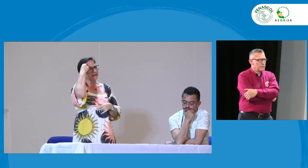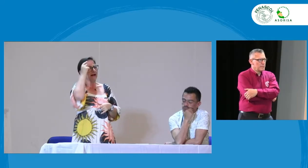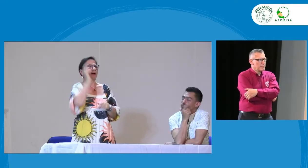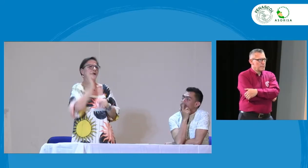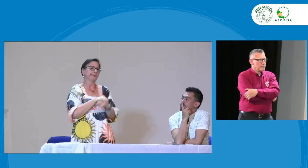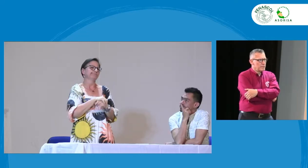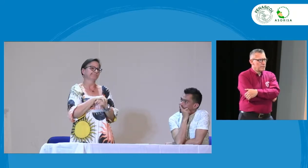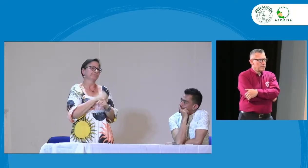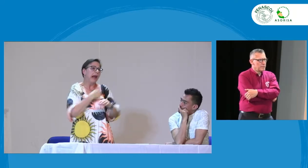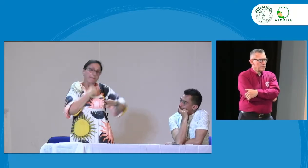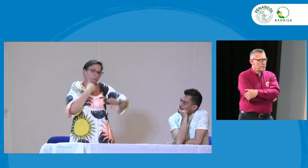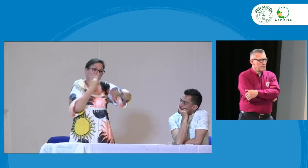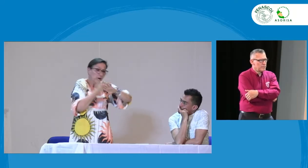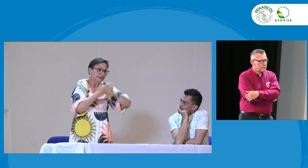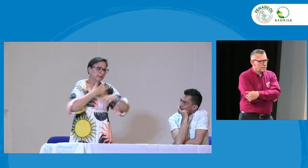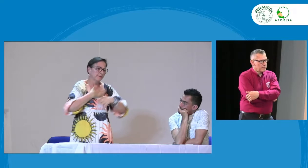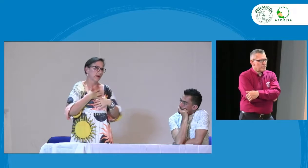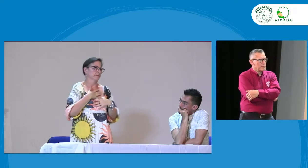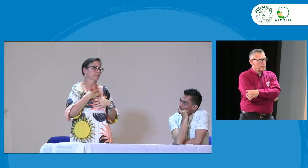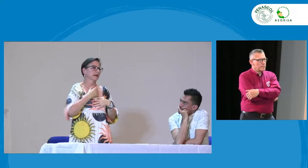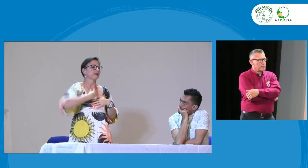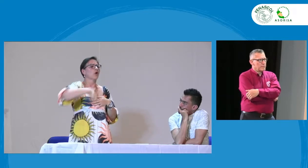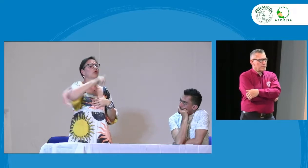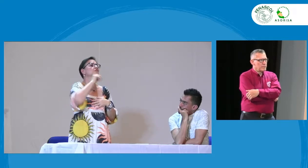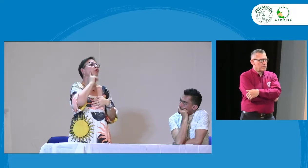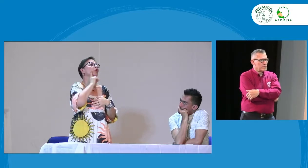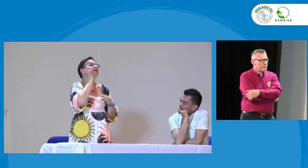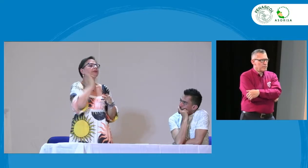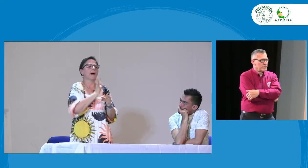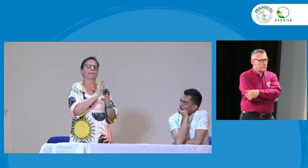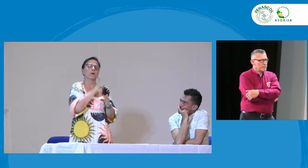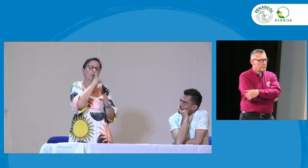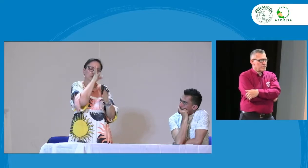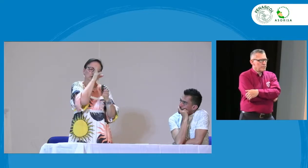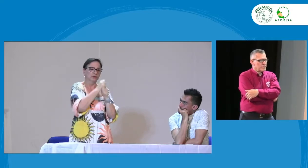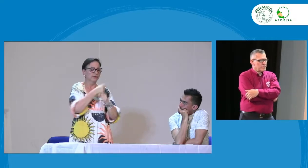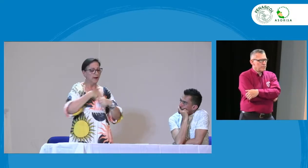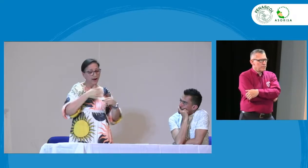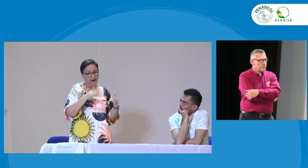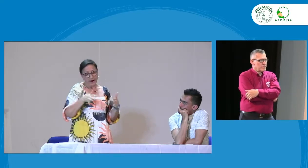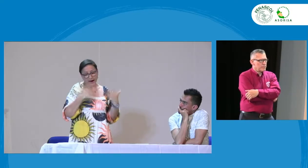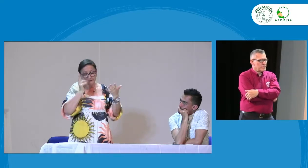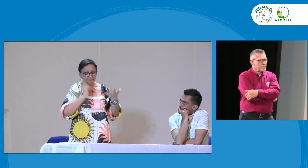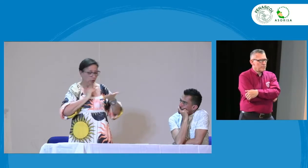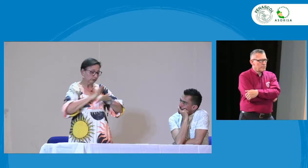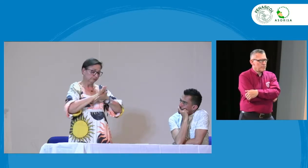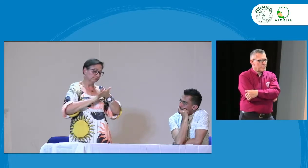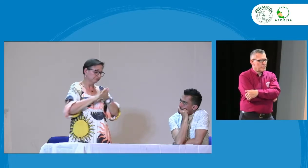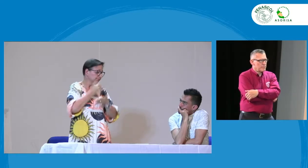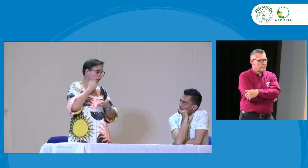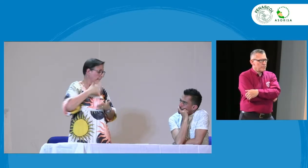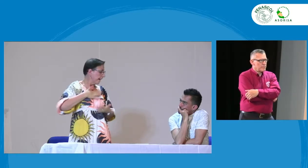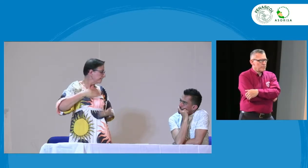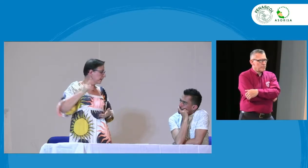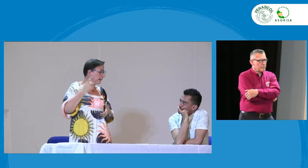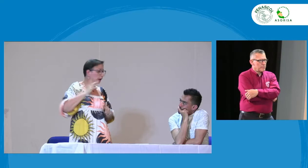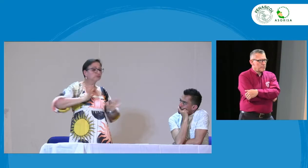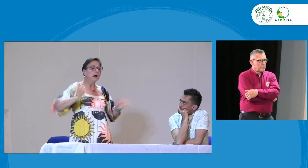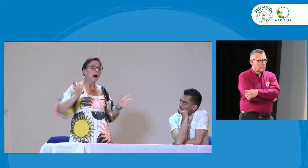que están dentro del decreto entonces la propuesta mía es que pues la verdad yo veo que los sordos dicen